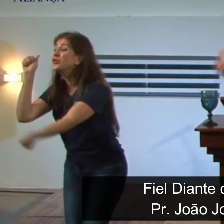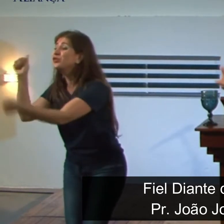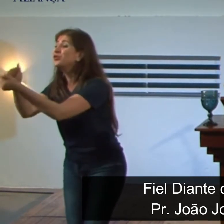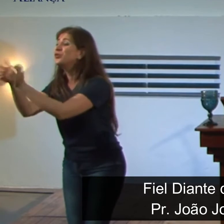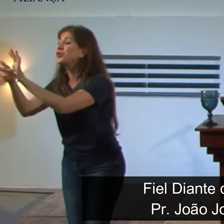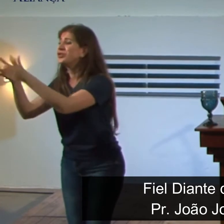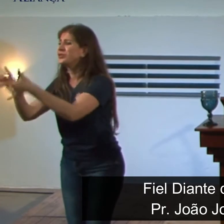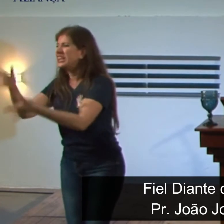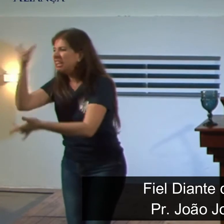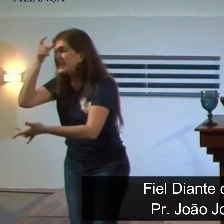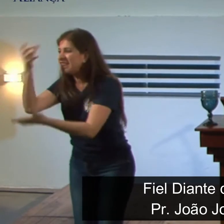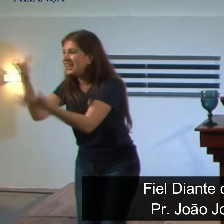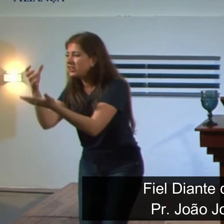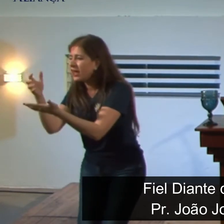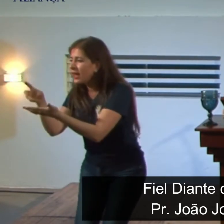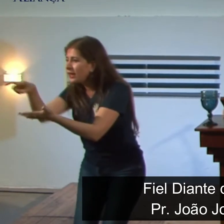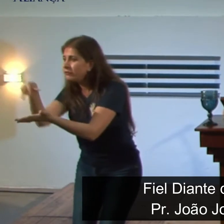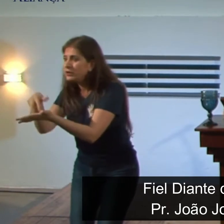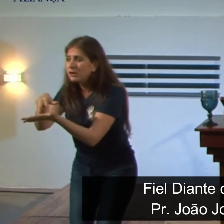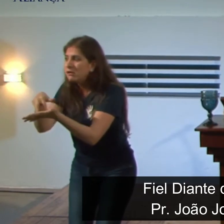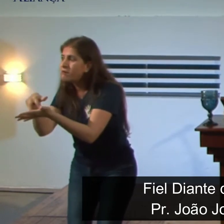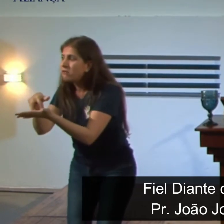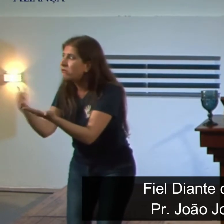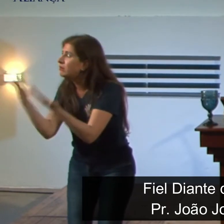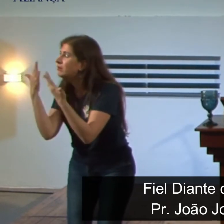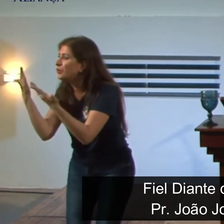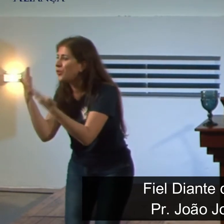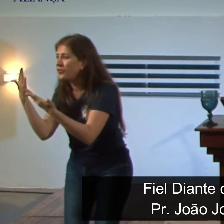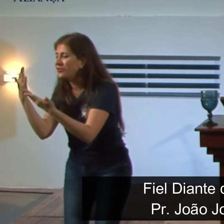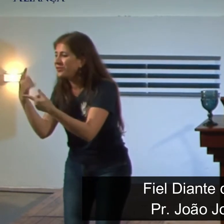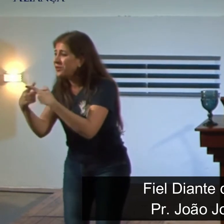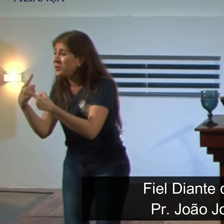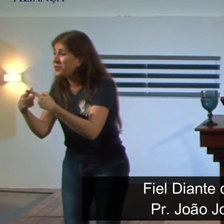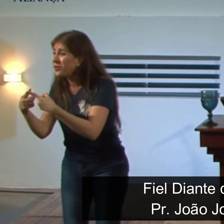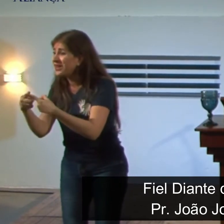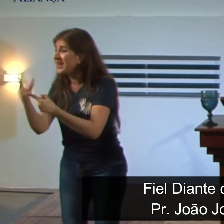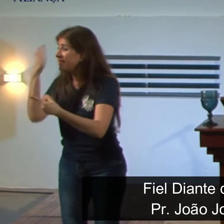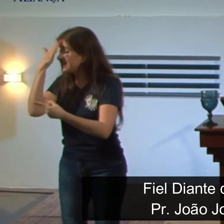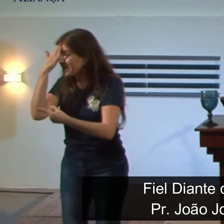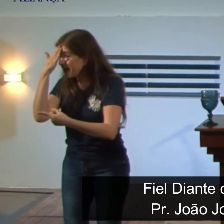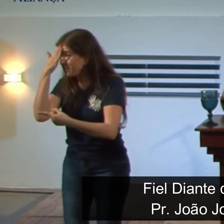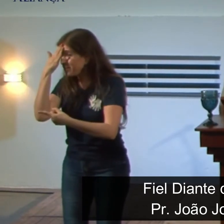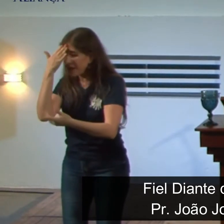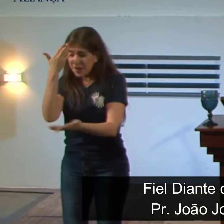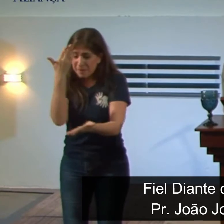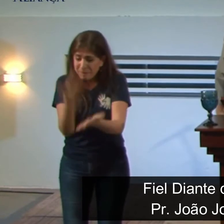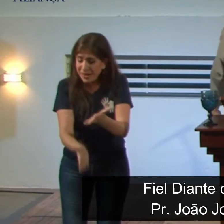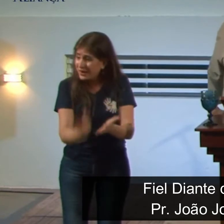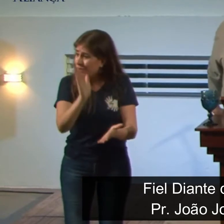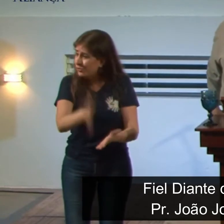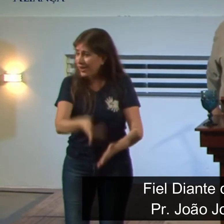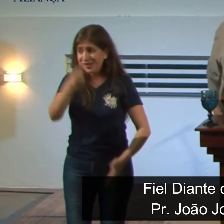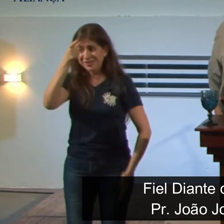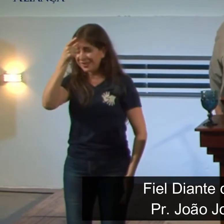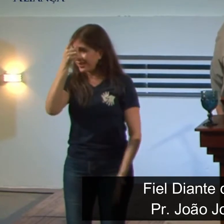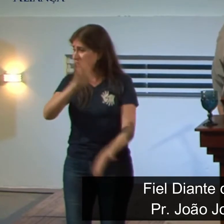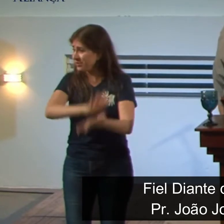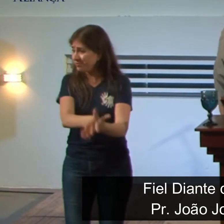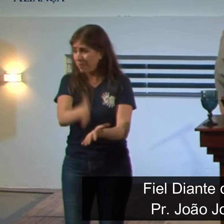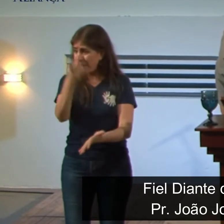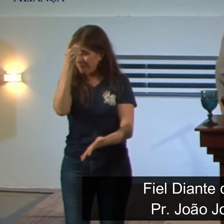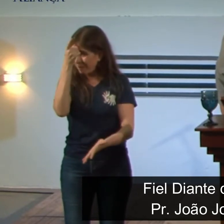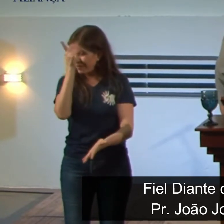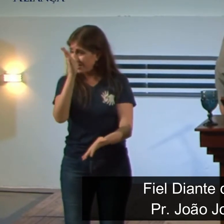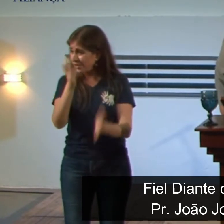isso que o diabo ele quer que você caia, porque ele sabe que ele já perdeu, mas ele quer levar o máximo possível cativo ainda com ele,